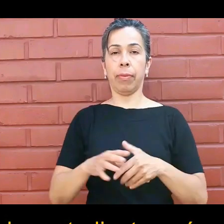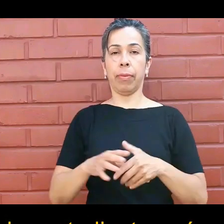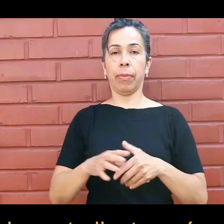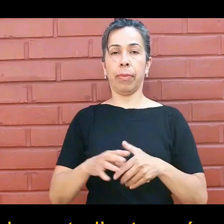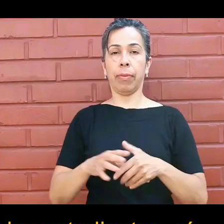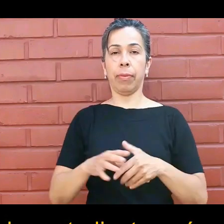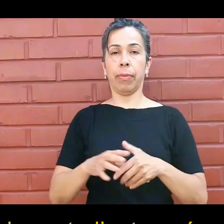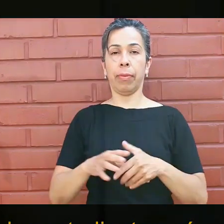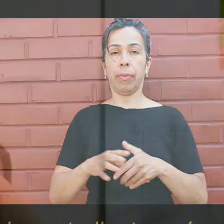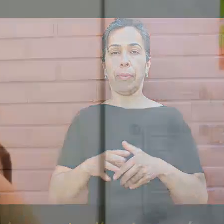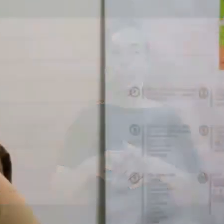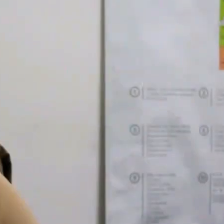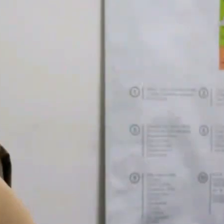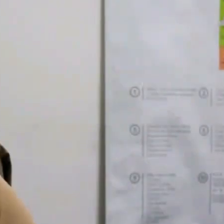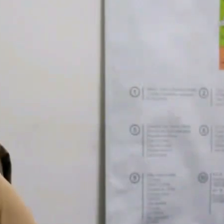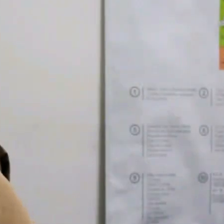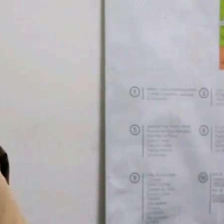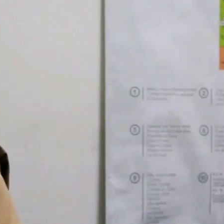estudiantes?